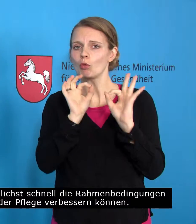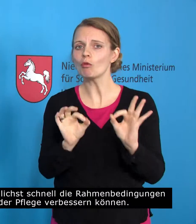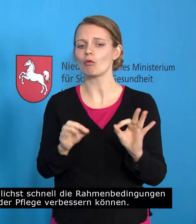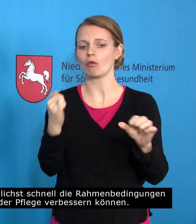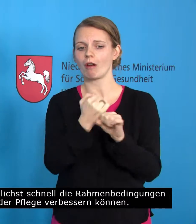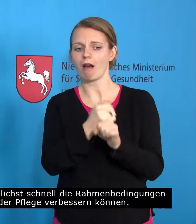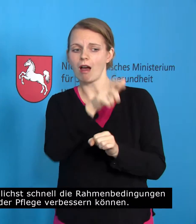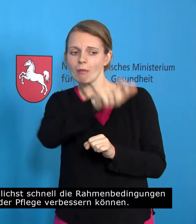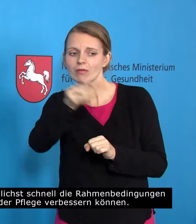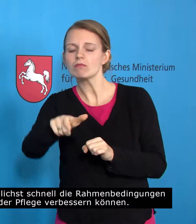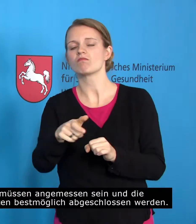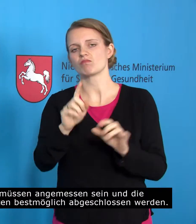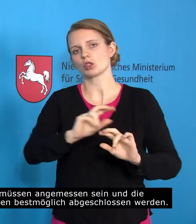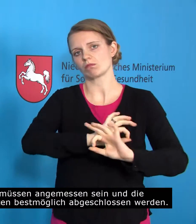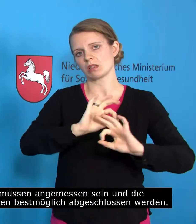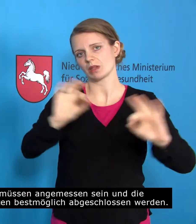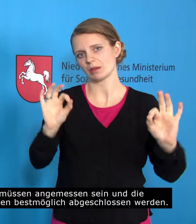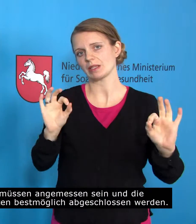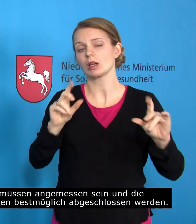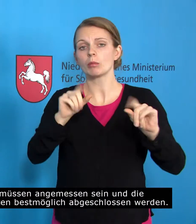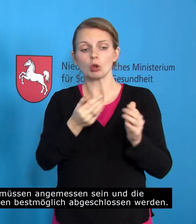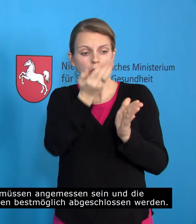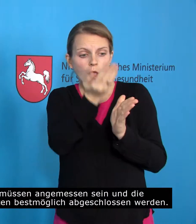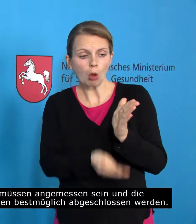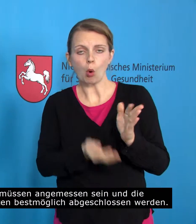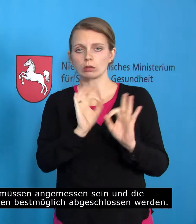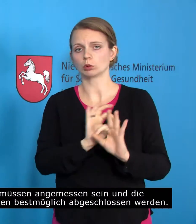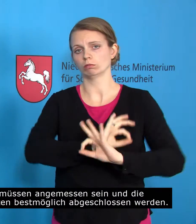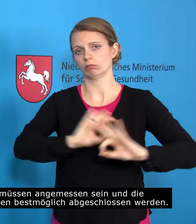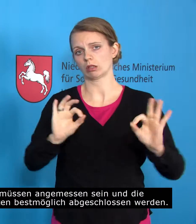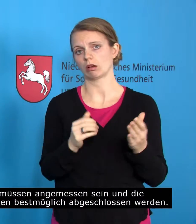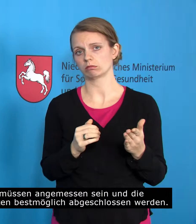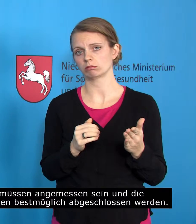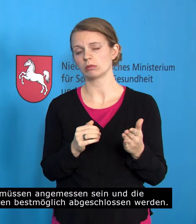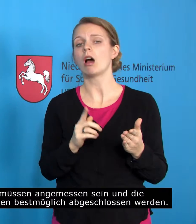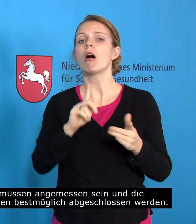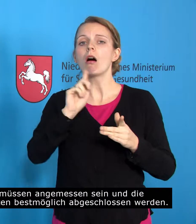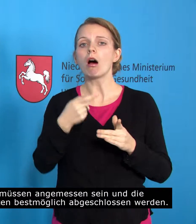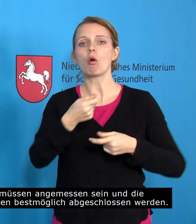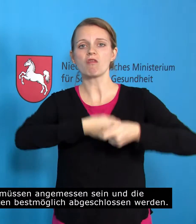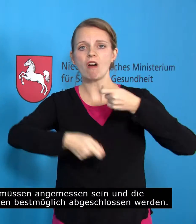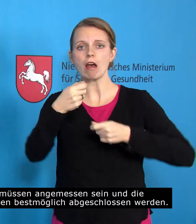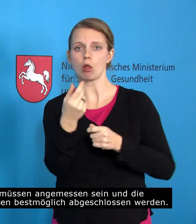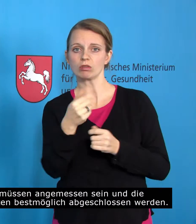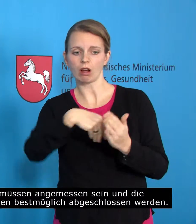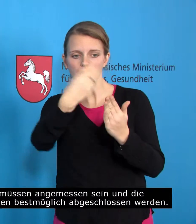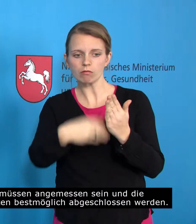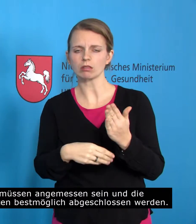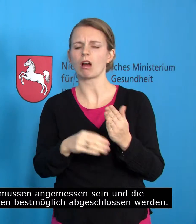der Pflege verbessern können. Das würde heißen, die Vergütungen müssen angemessen sein und die Verhandlungen zu einem Tarifvertrag sollten bestmöglich